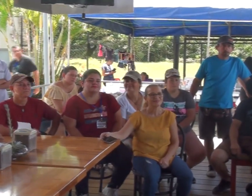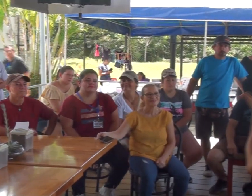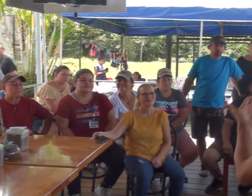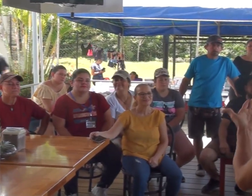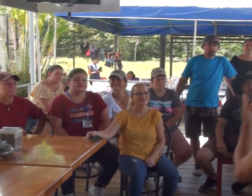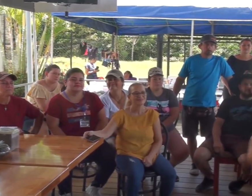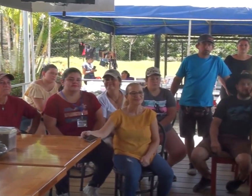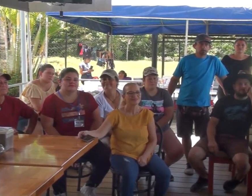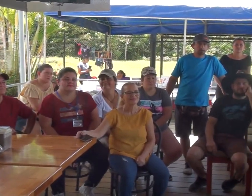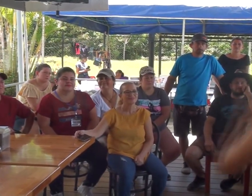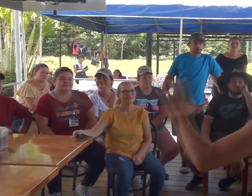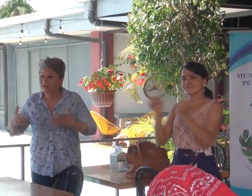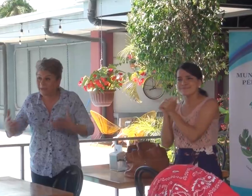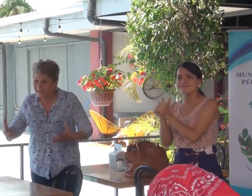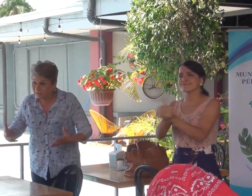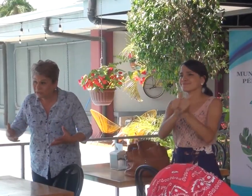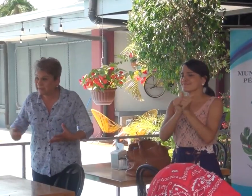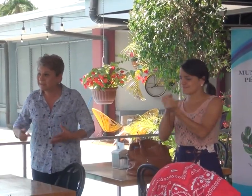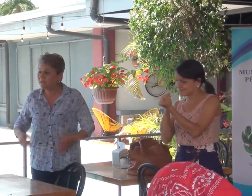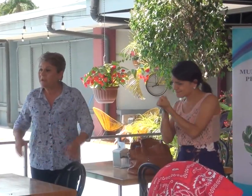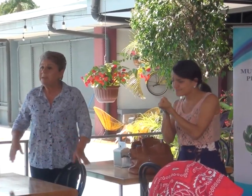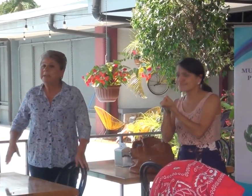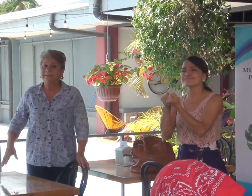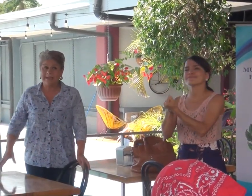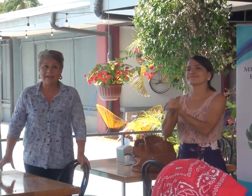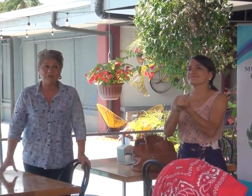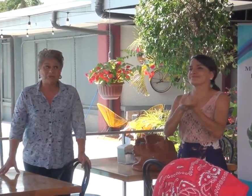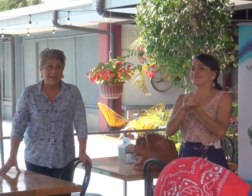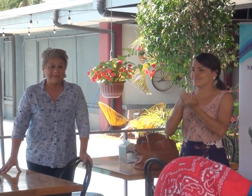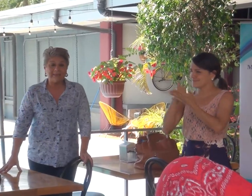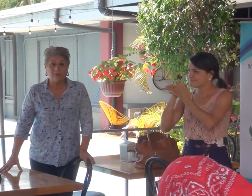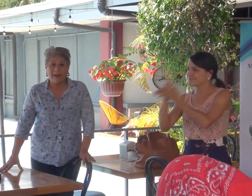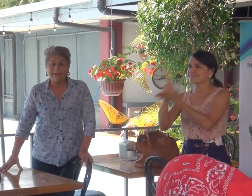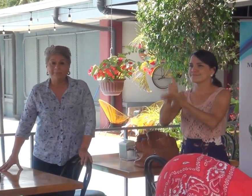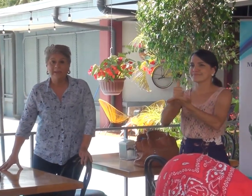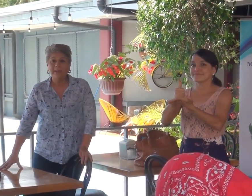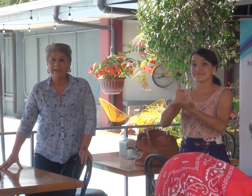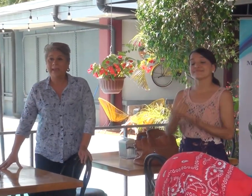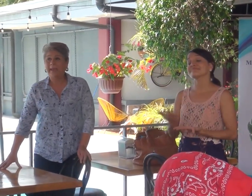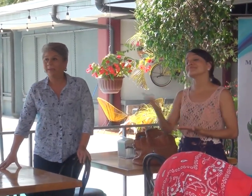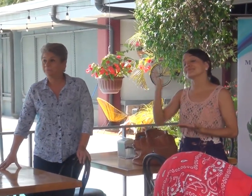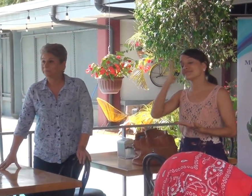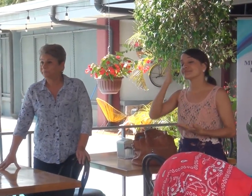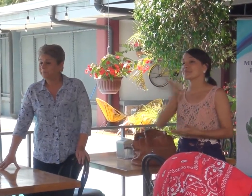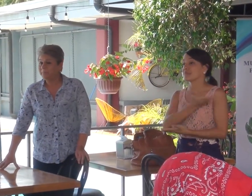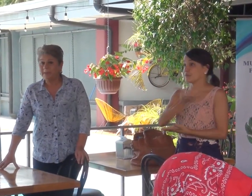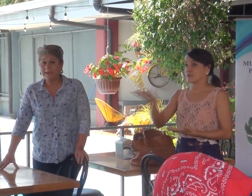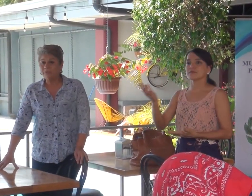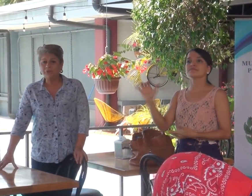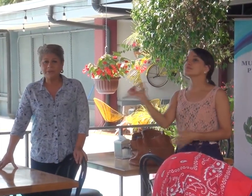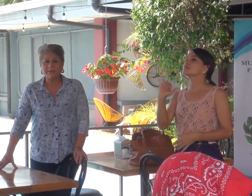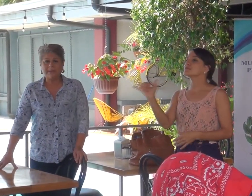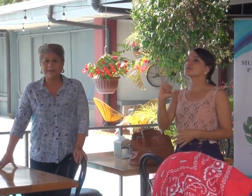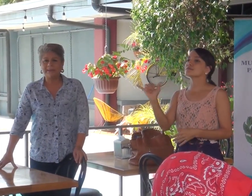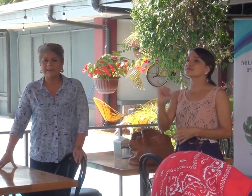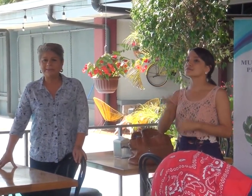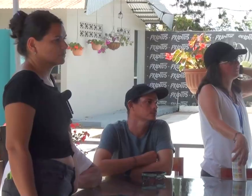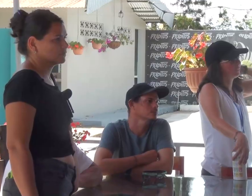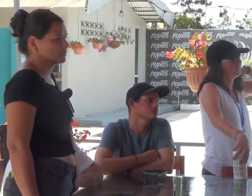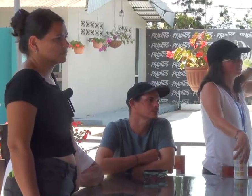la feria que organizaron para conmemorar su semana, que se celebra a nivel internacional. Esta asociación